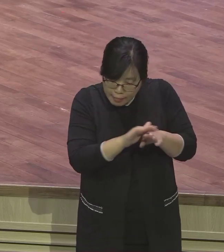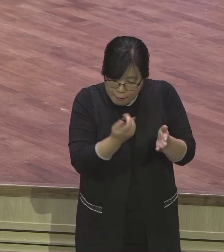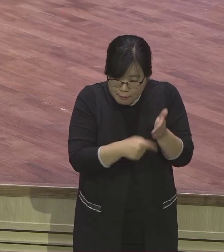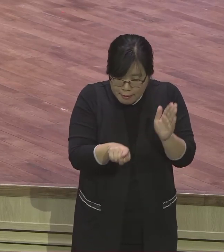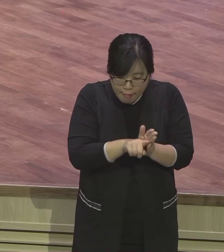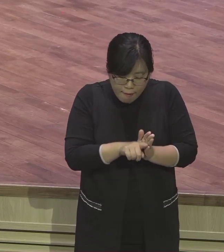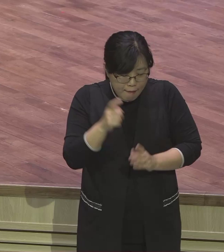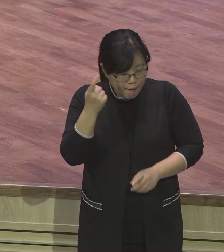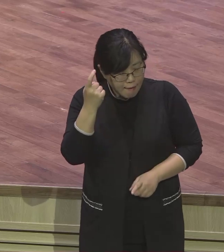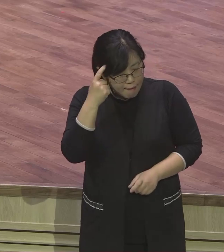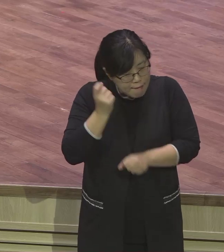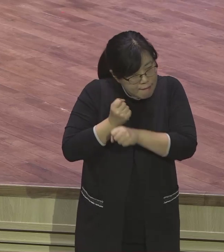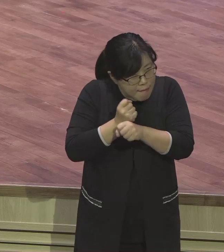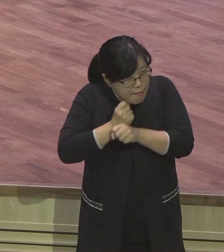많아. 물음표가 많아.